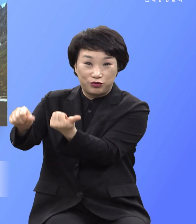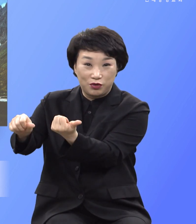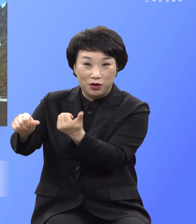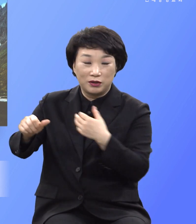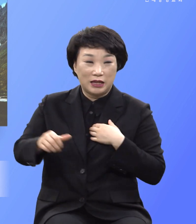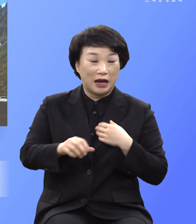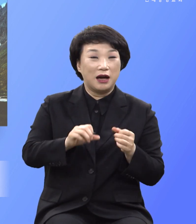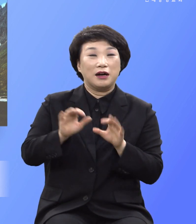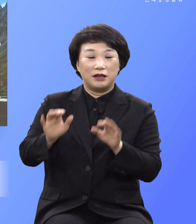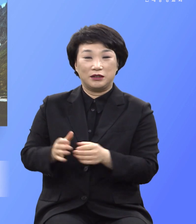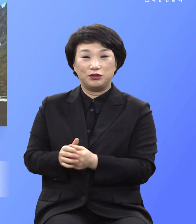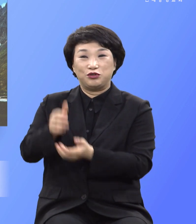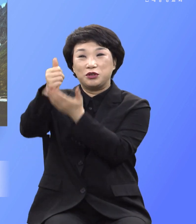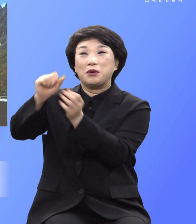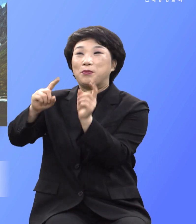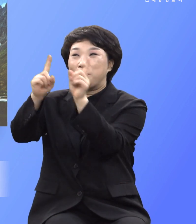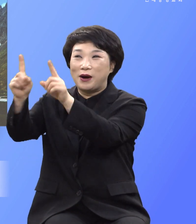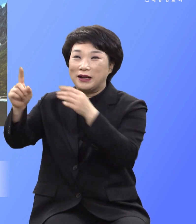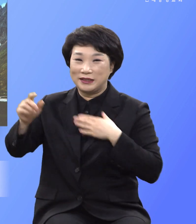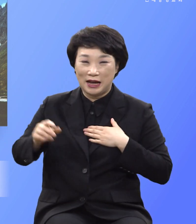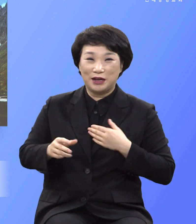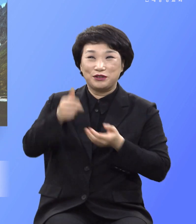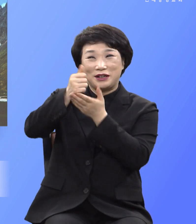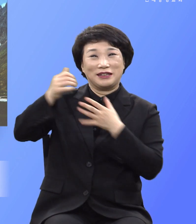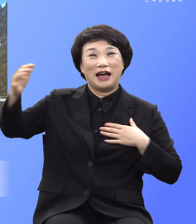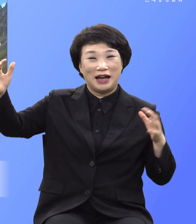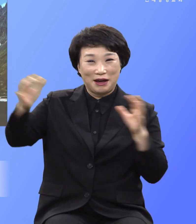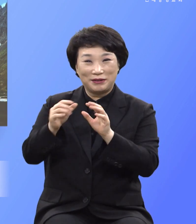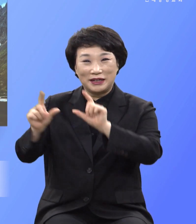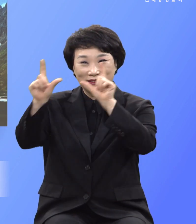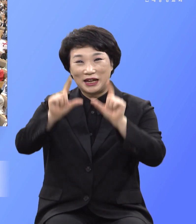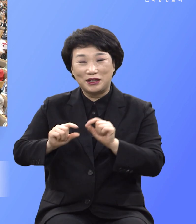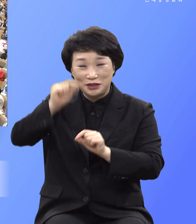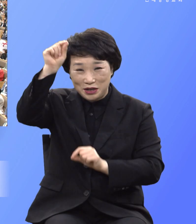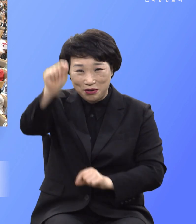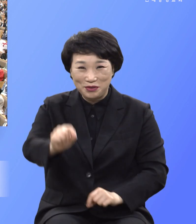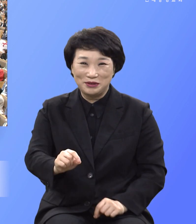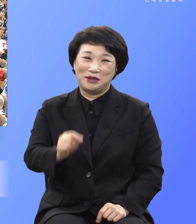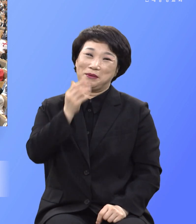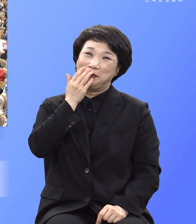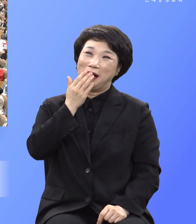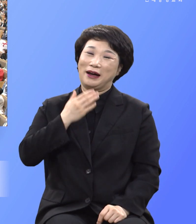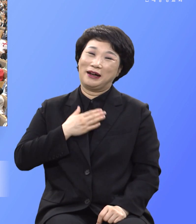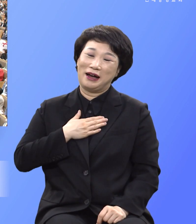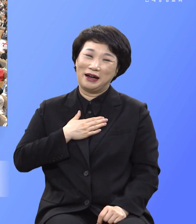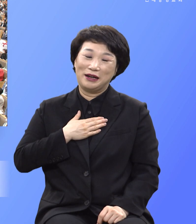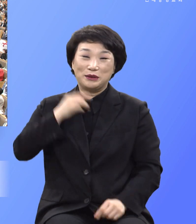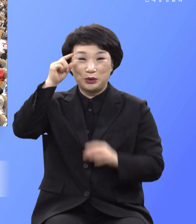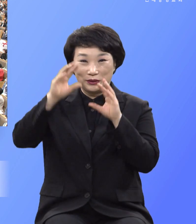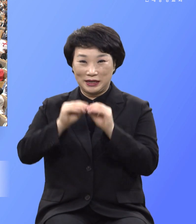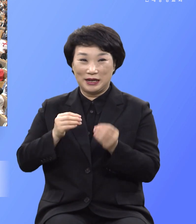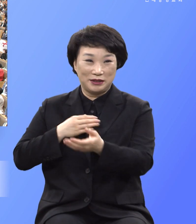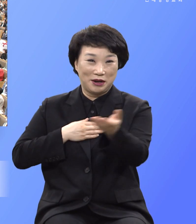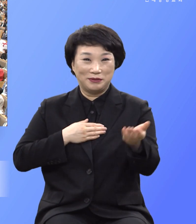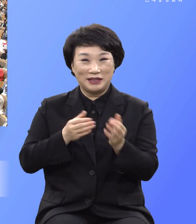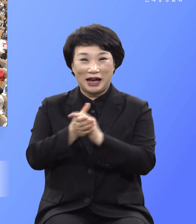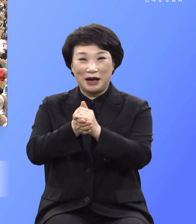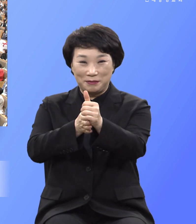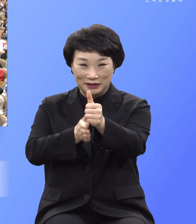부활함으로 너와 나와 영원히 함께 살자는 것입니다 동의하시면 아멘합시다 예